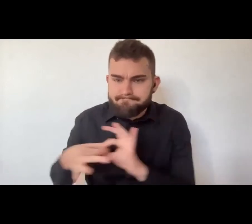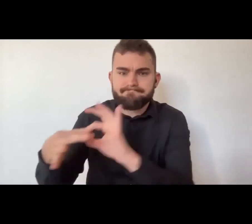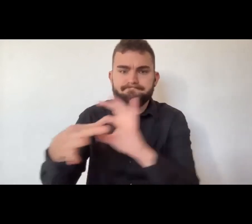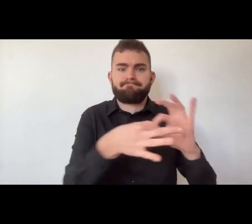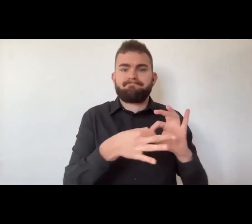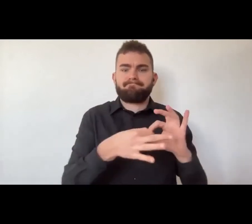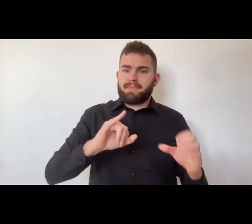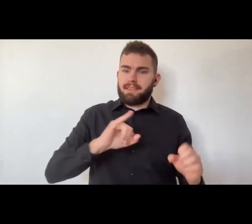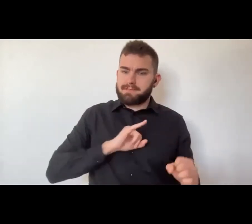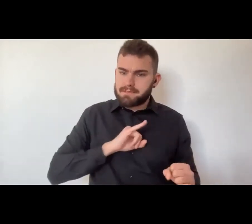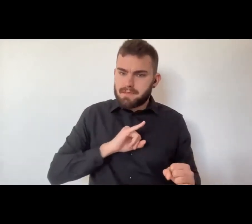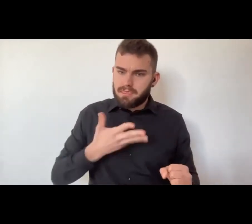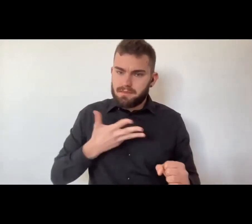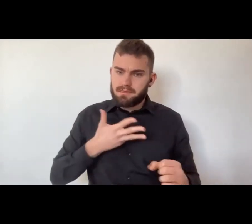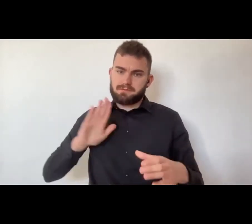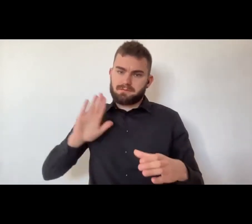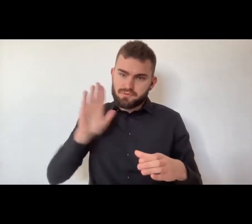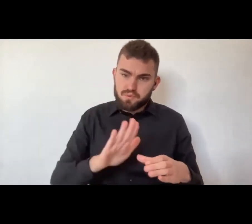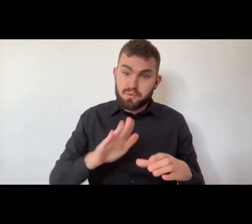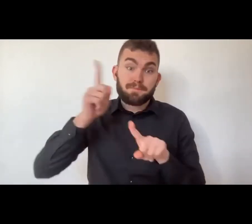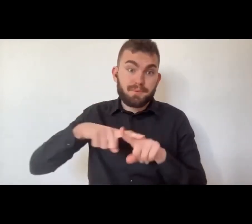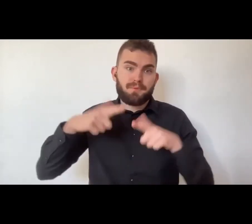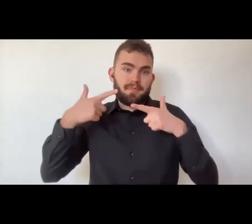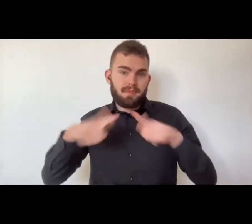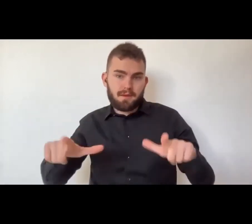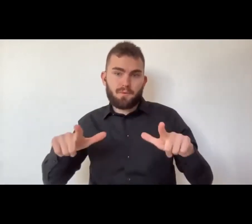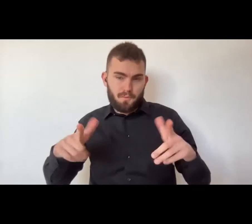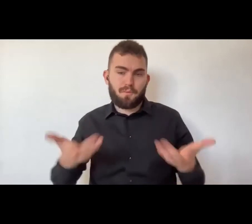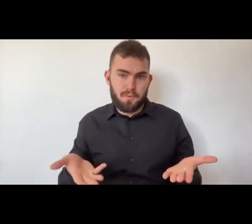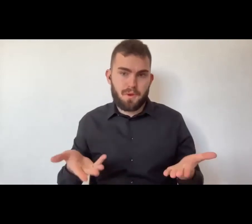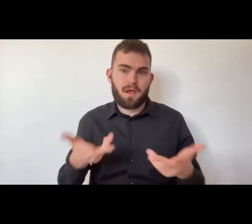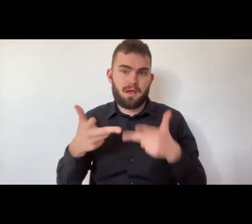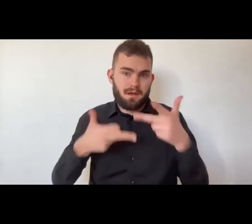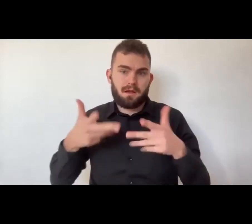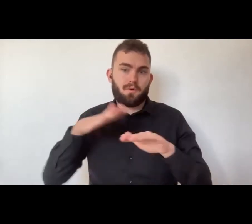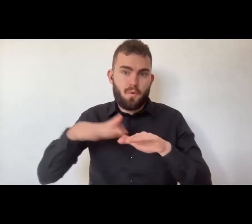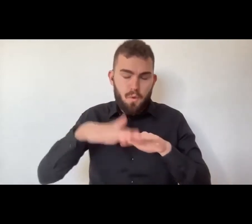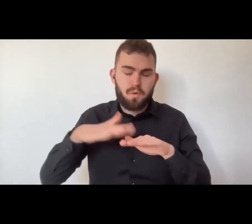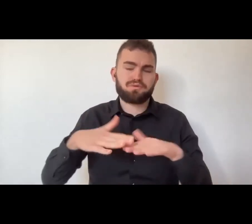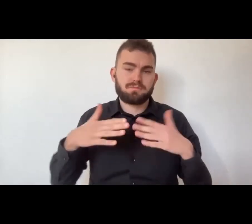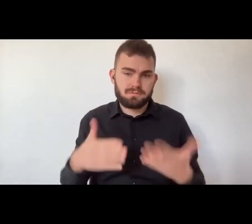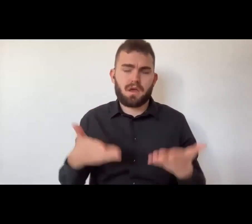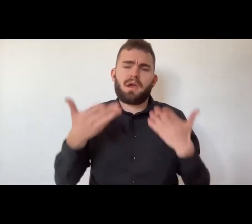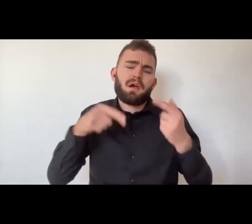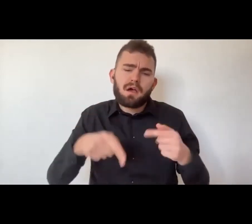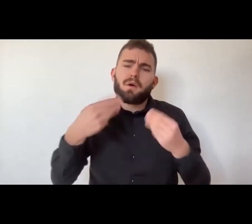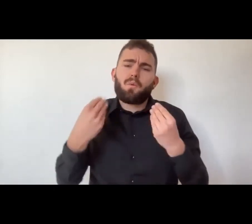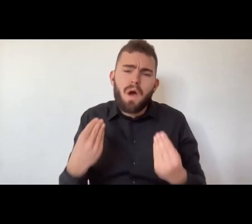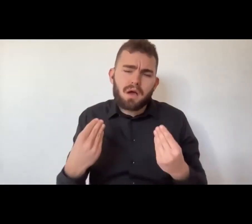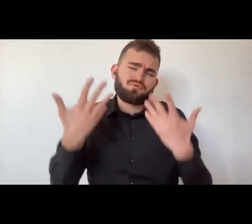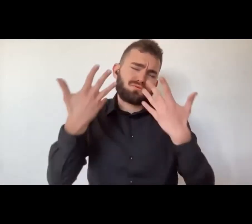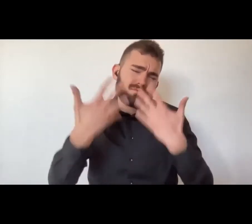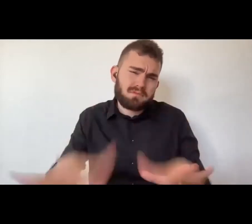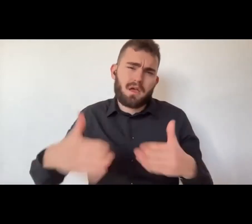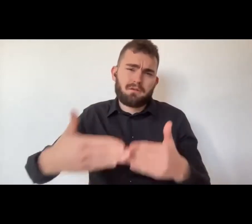È l'arte che ci tiene uniti, che permette a noi di esprimere un'identità attraverso